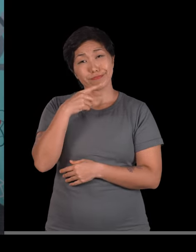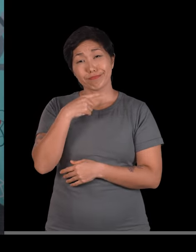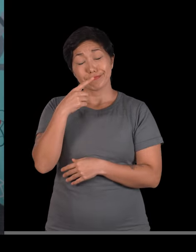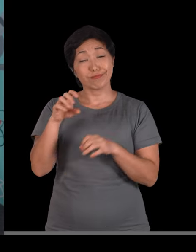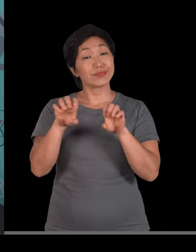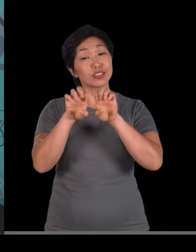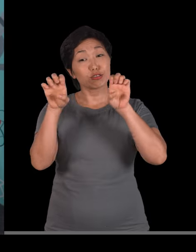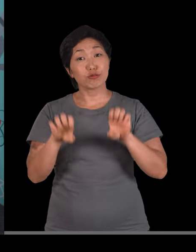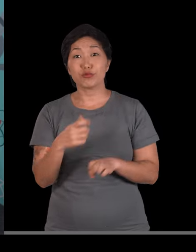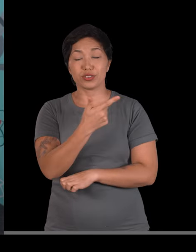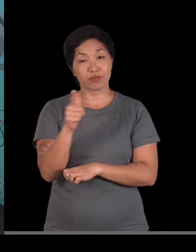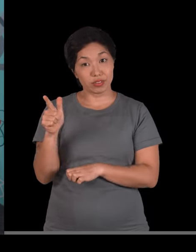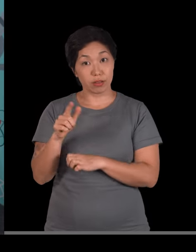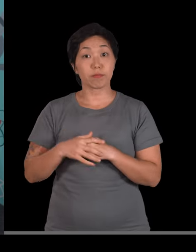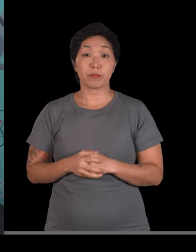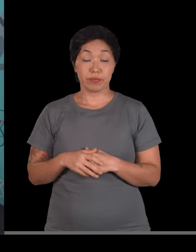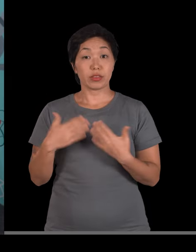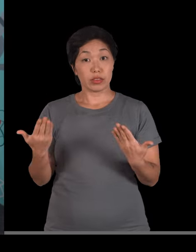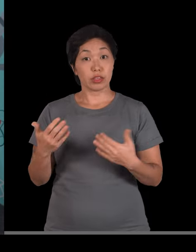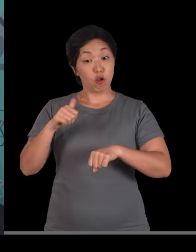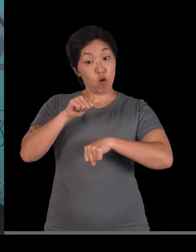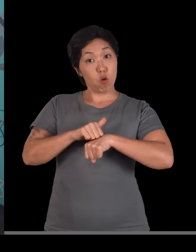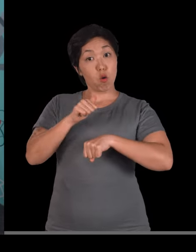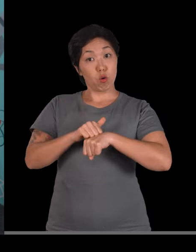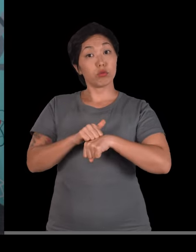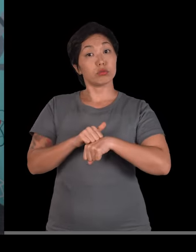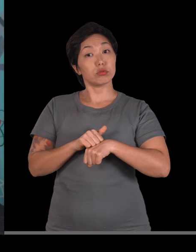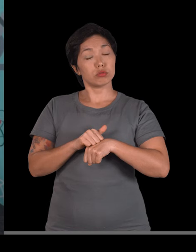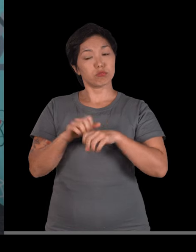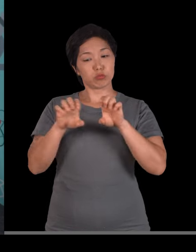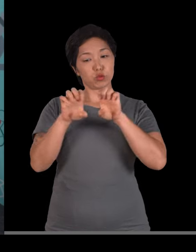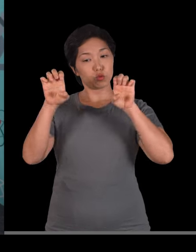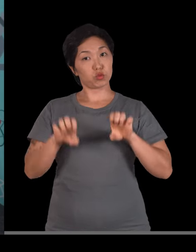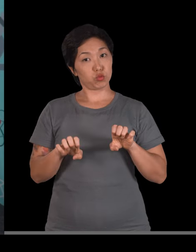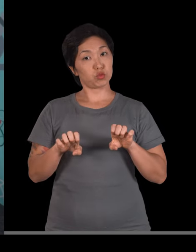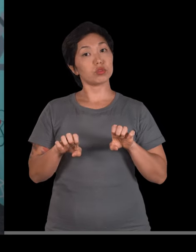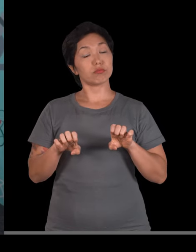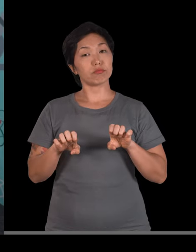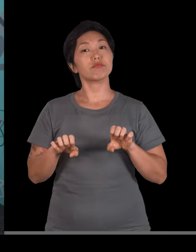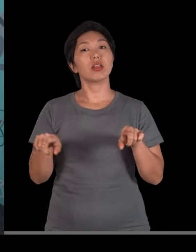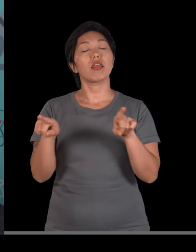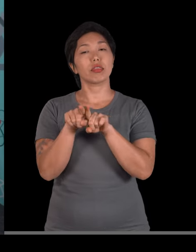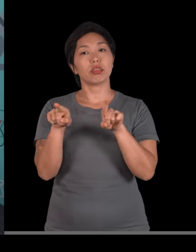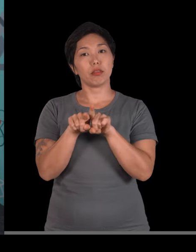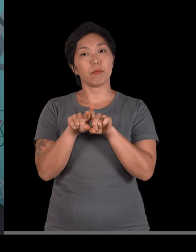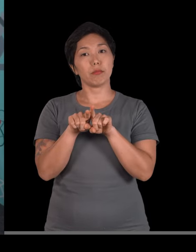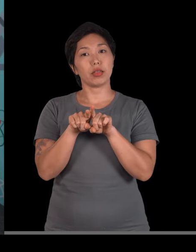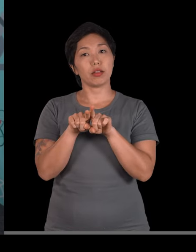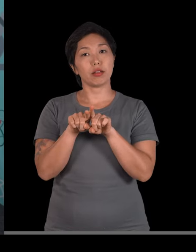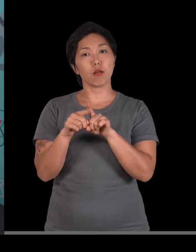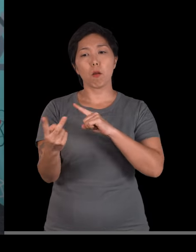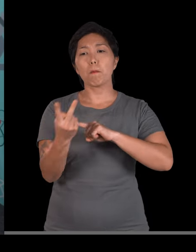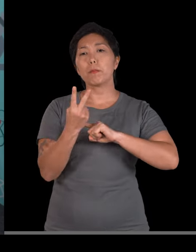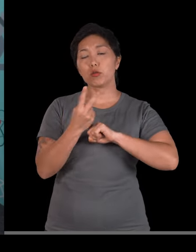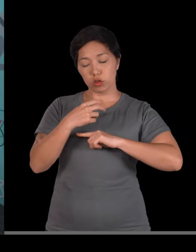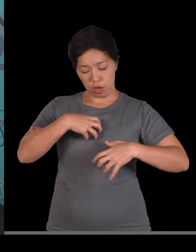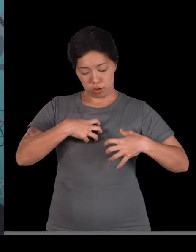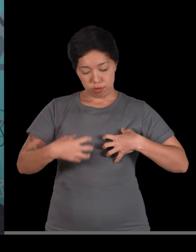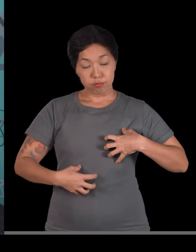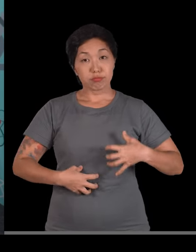estrutura. Então os ossos, eles vão dar a estrutura pro nosso corpo. Os ossos, eles vão tá protegendo os nossos órgãos.